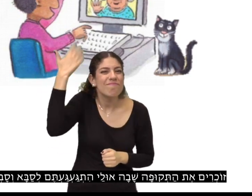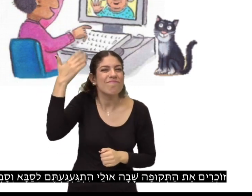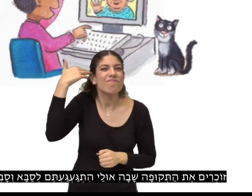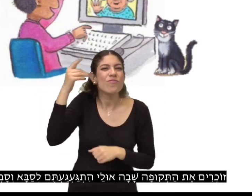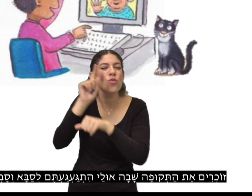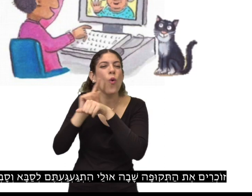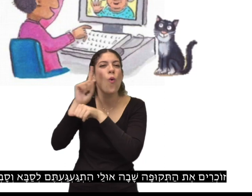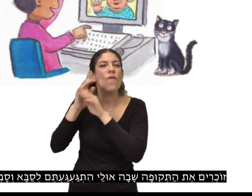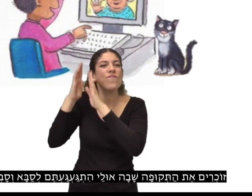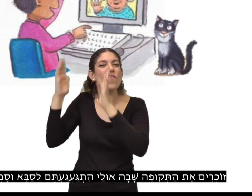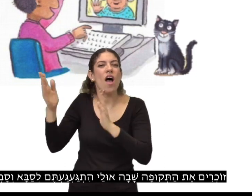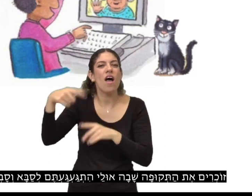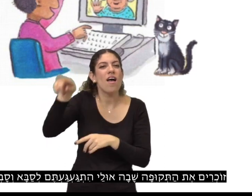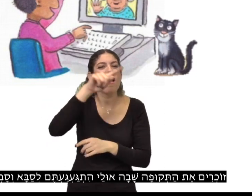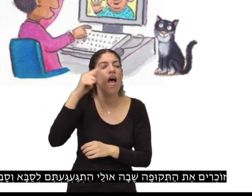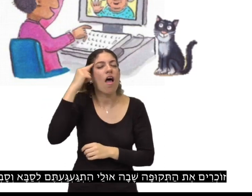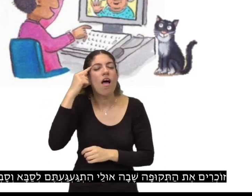התגעגעתם לסבא וסבתא?